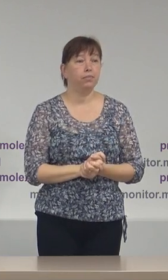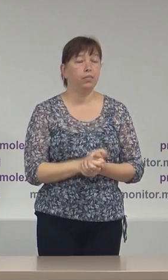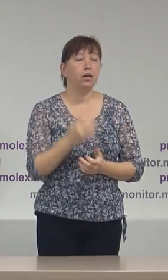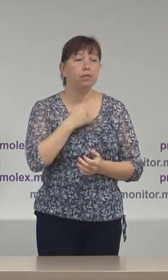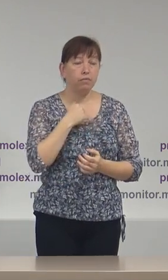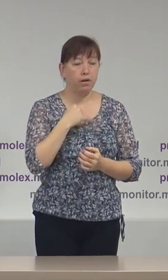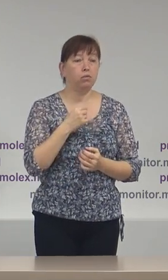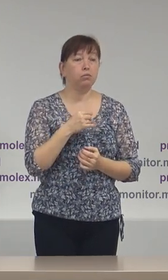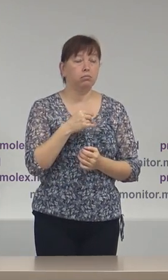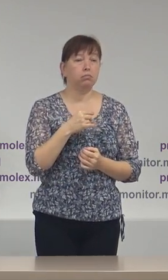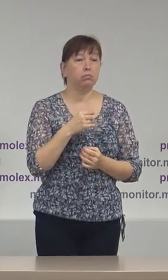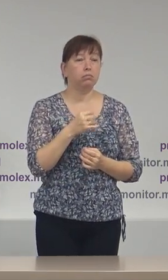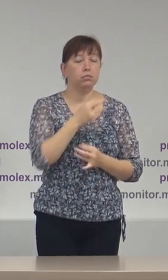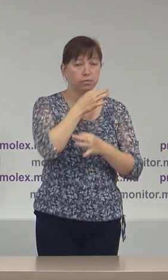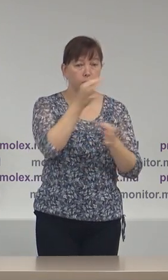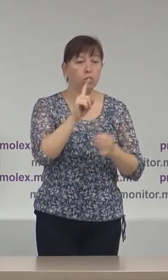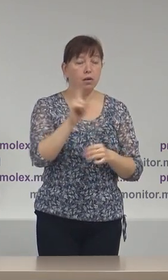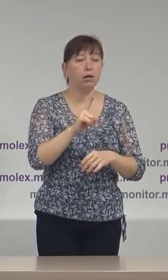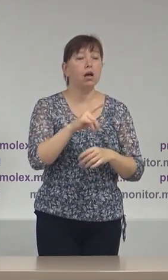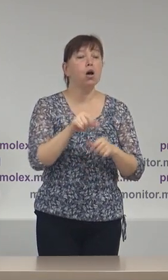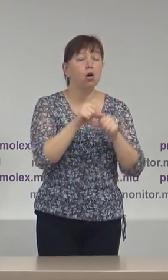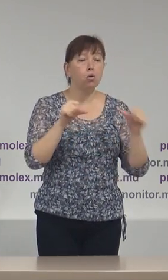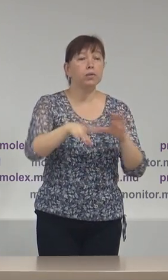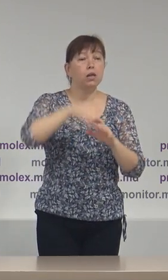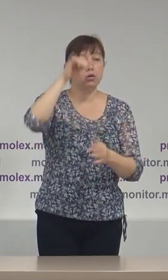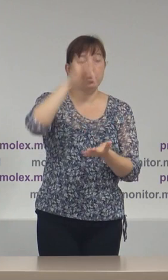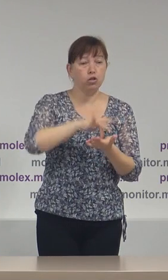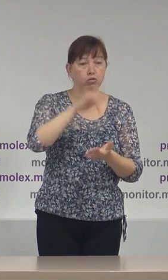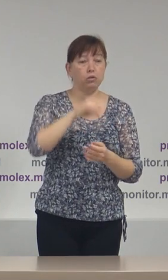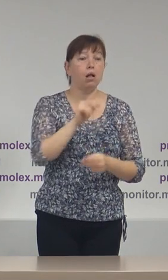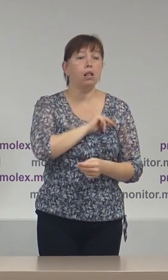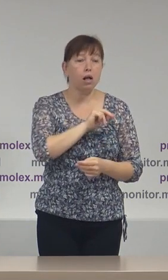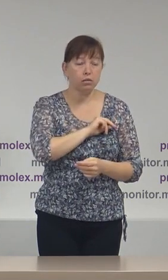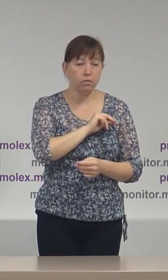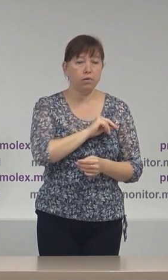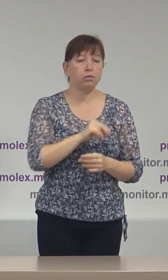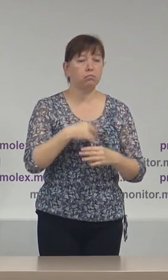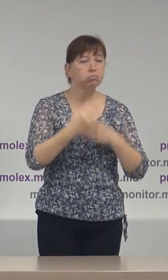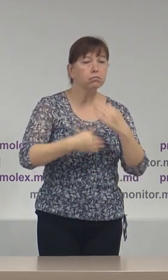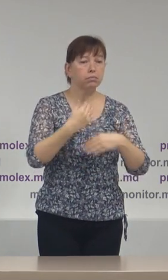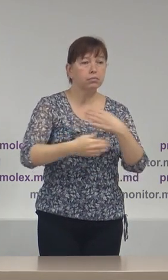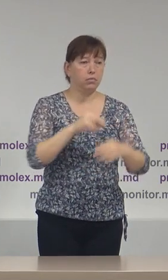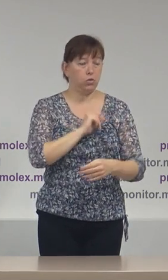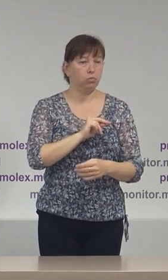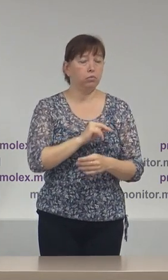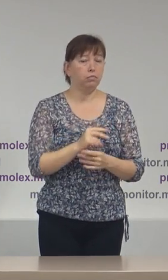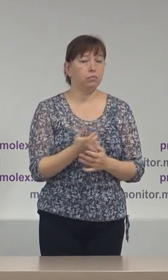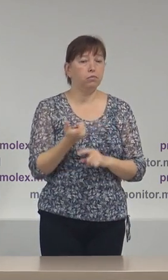vreau să atrag atenție la faptul că Comisia Electorală Centrală a activat într-un ritm destul de